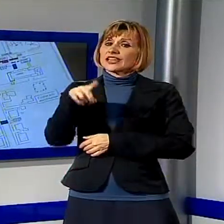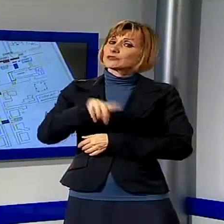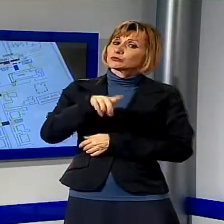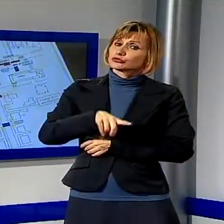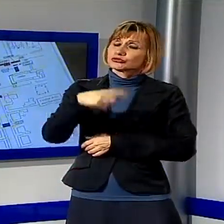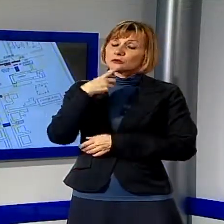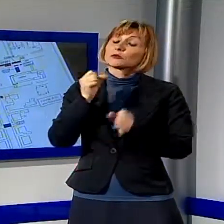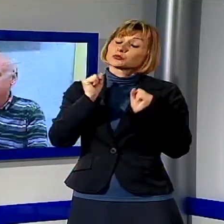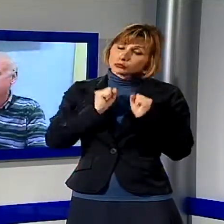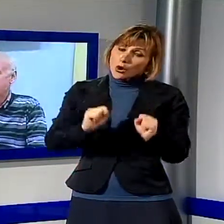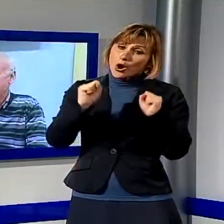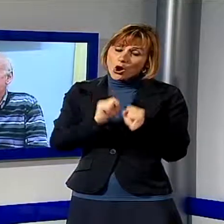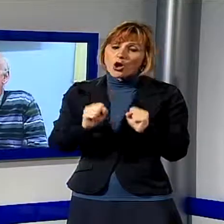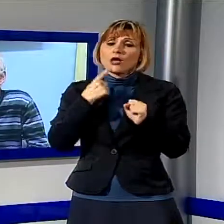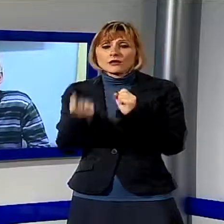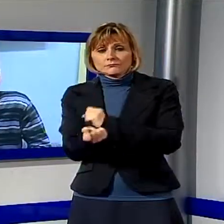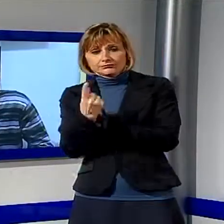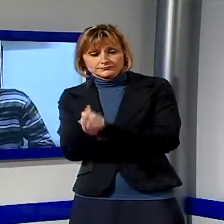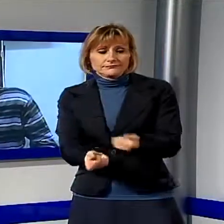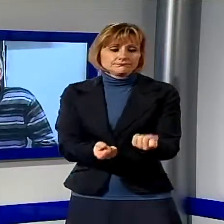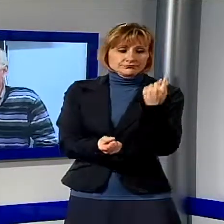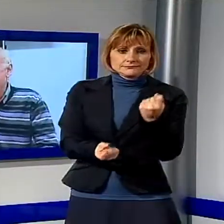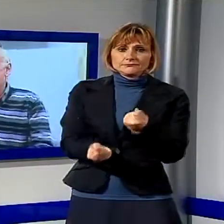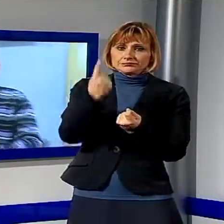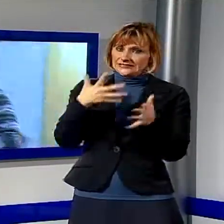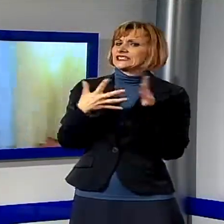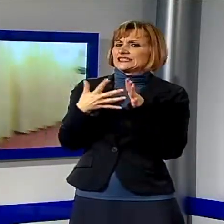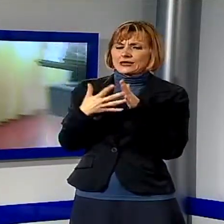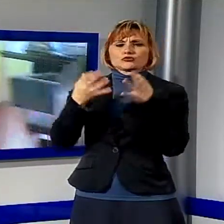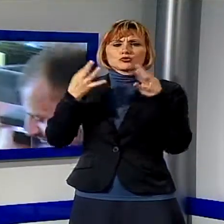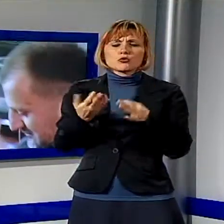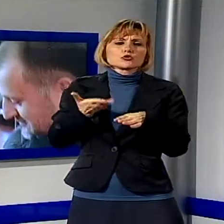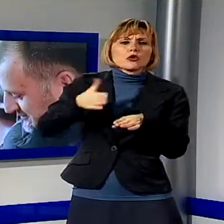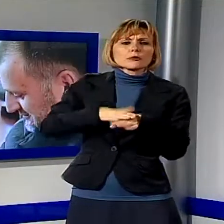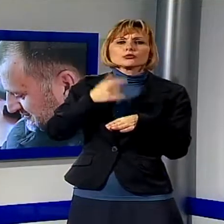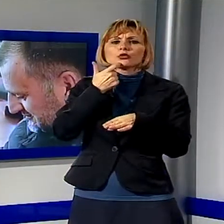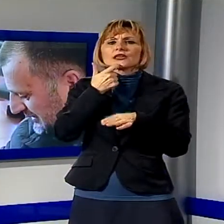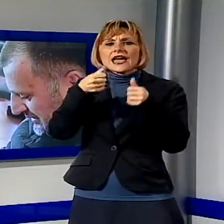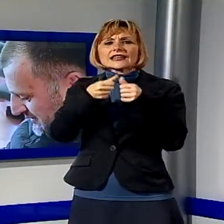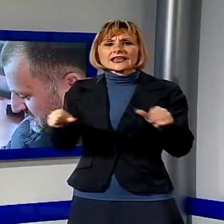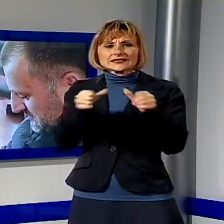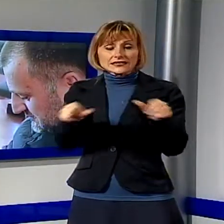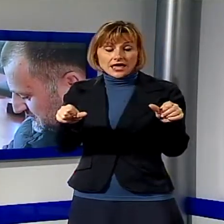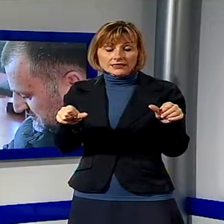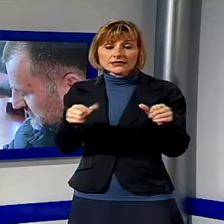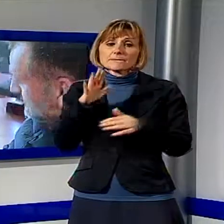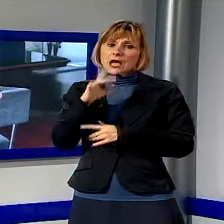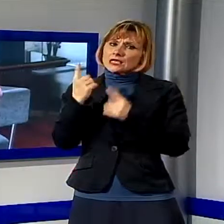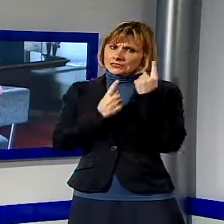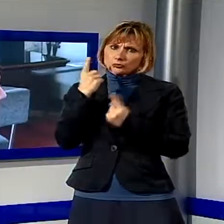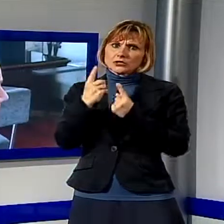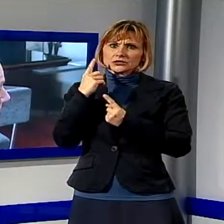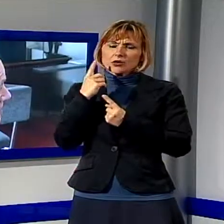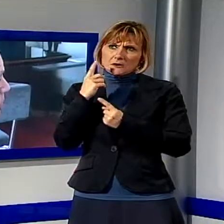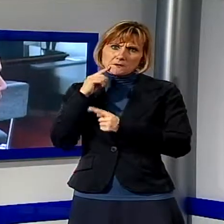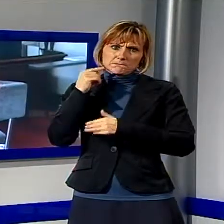possibili disagi che potrebbero derivare dalla festa ai residenti, ma ha anche sottolineato che la situazione è sempre più migliorata nel corso